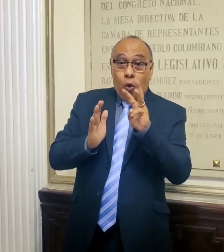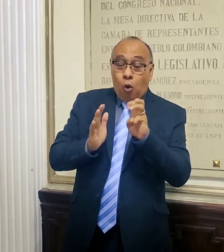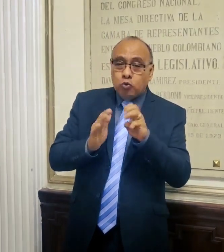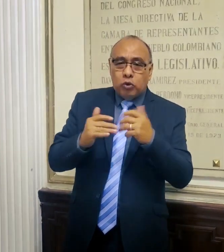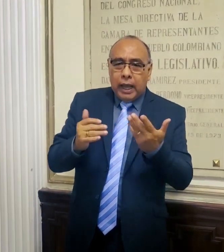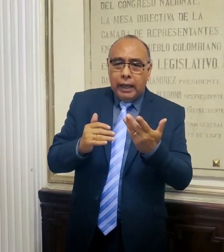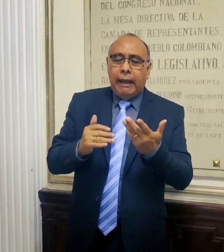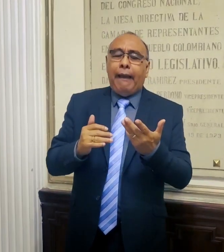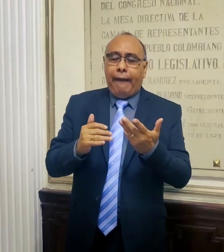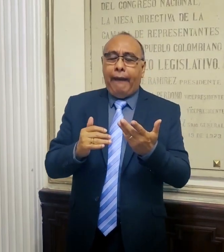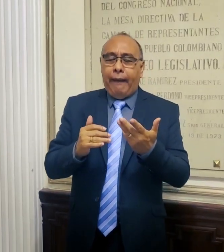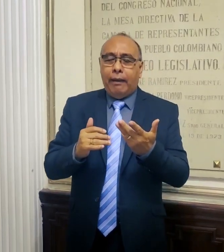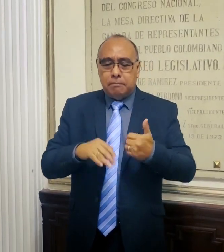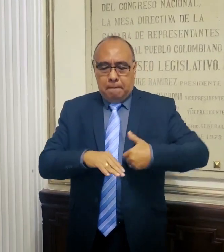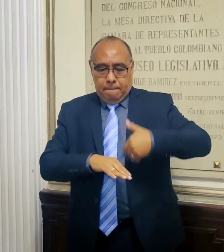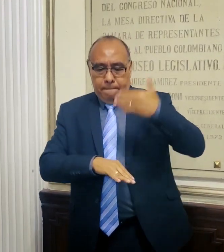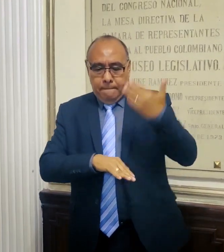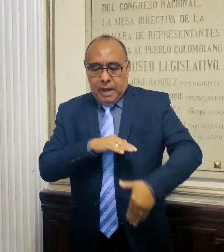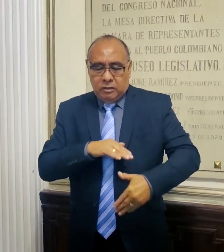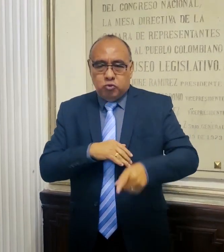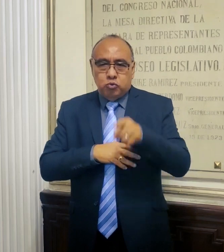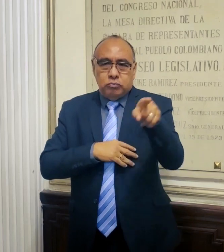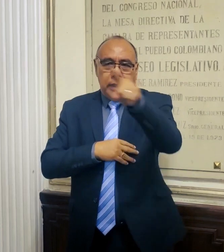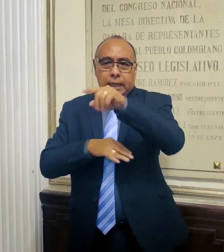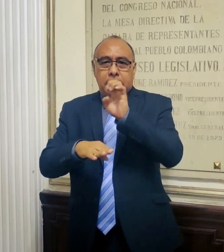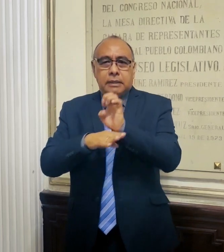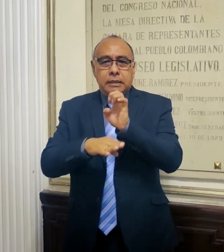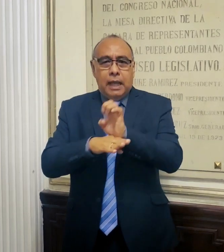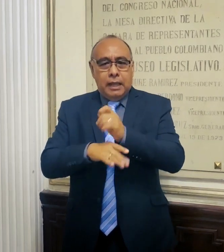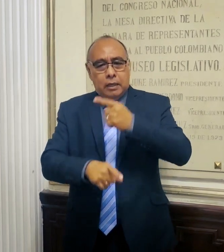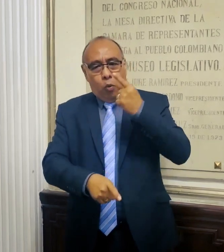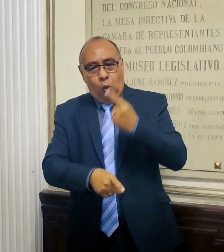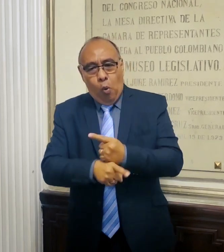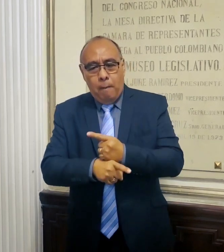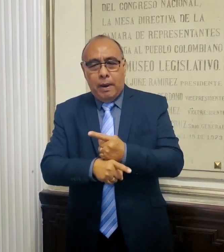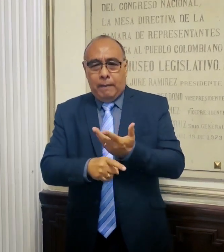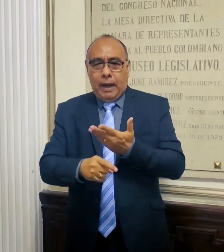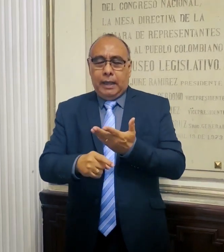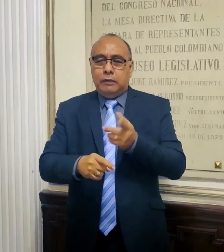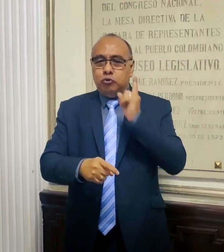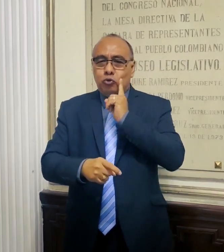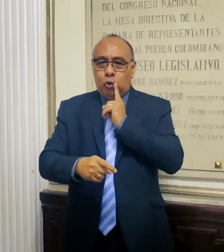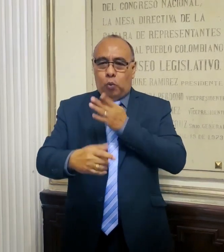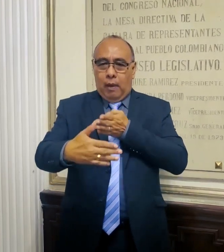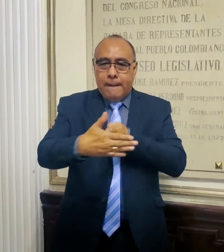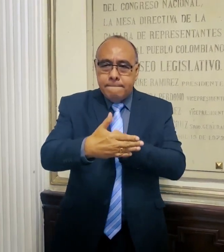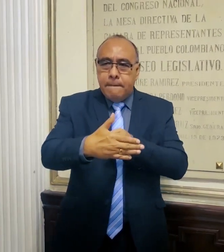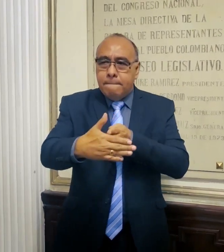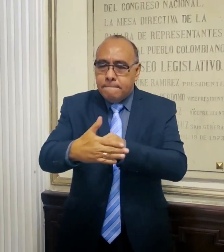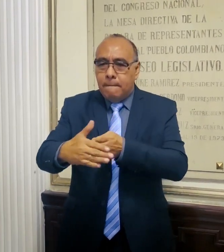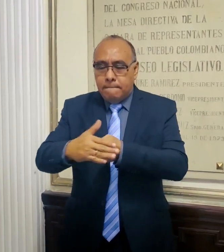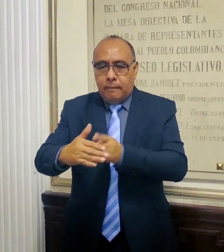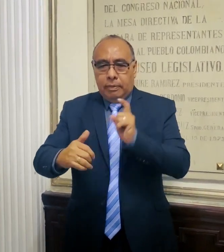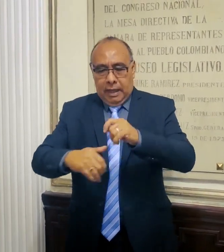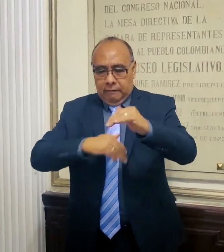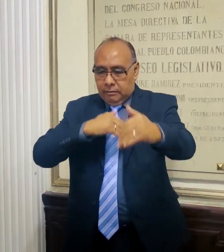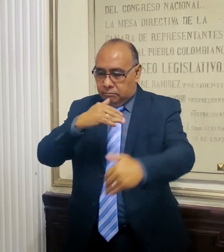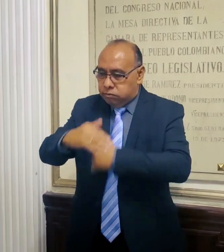Menciona el plazo que tienen las entidades públicas para que se cumpla la accesibilidad para personas sordas en su atención